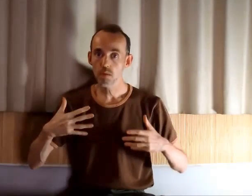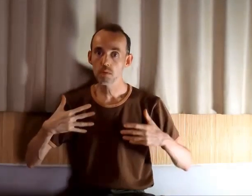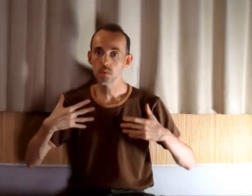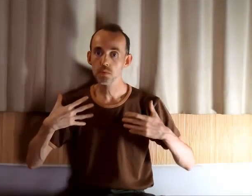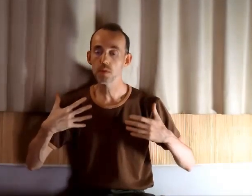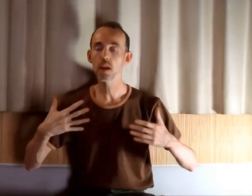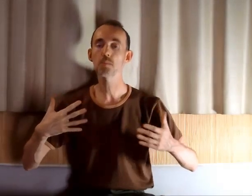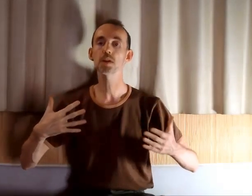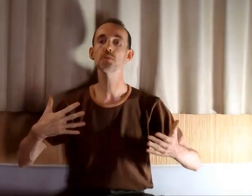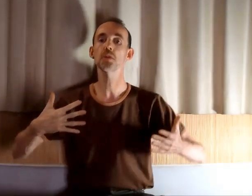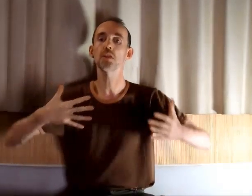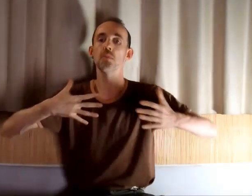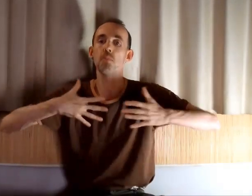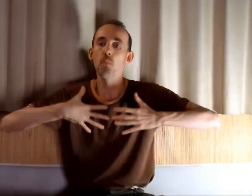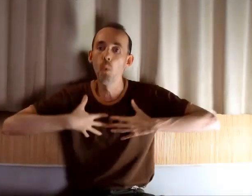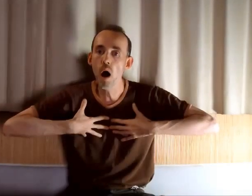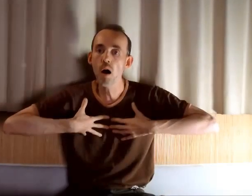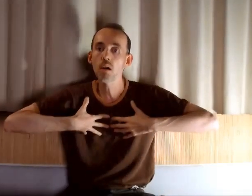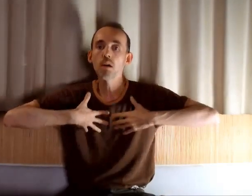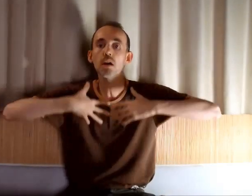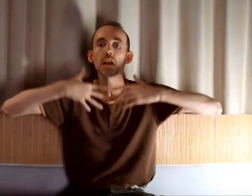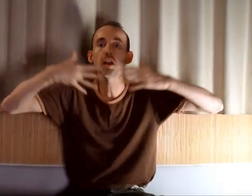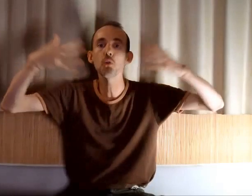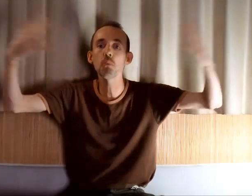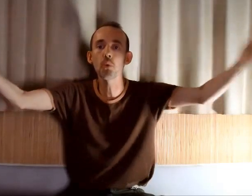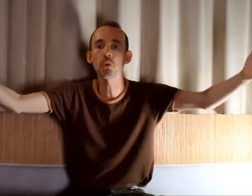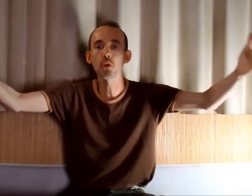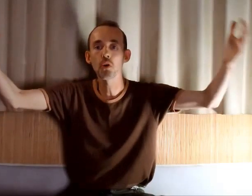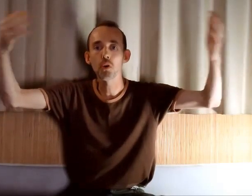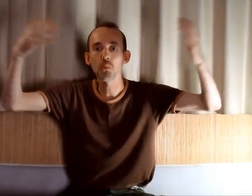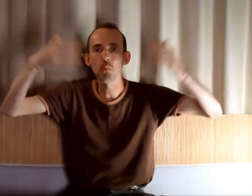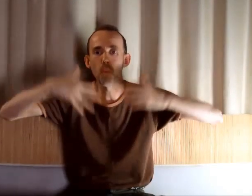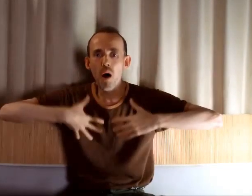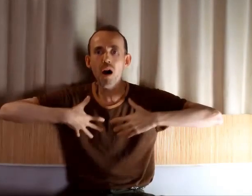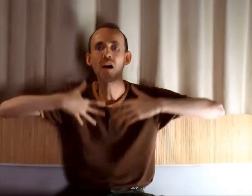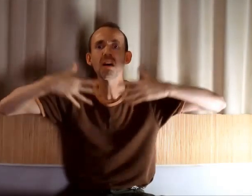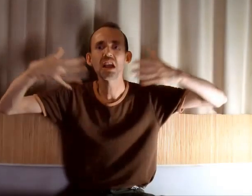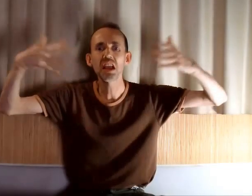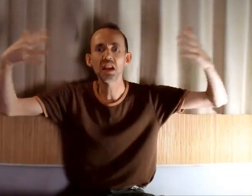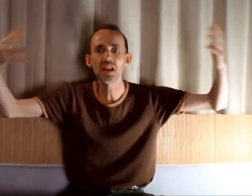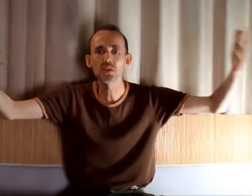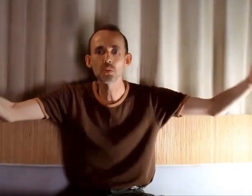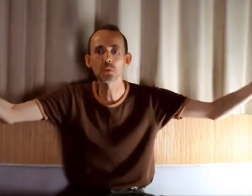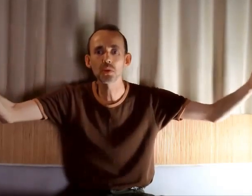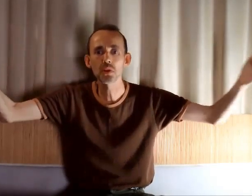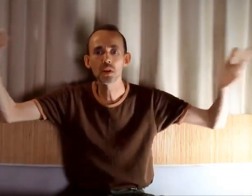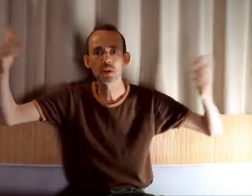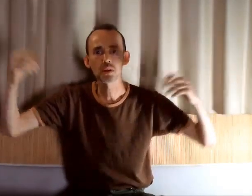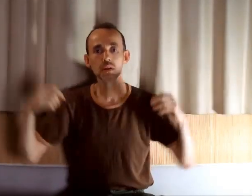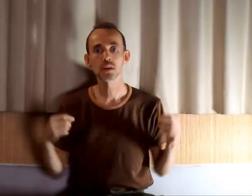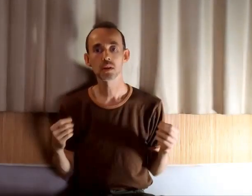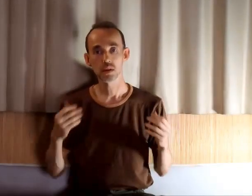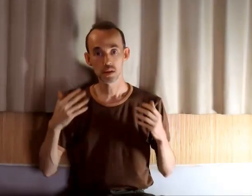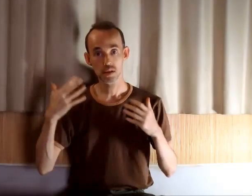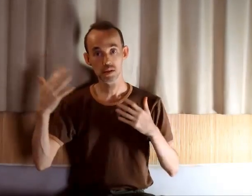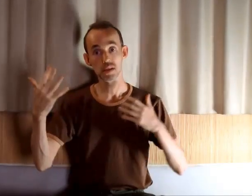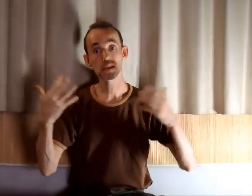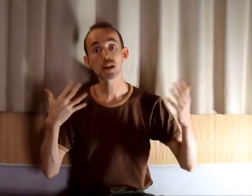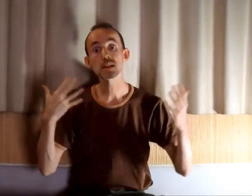là, vous avez l'impression d'être moi et le monde, moi et les autres. C'est ça